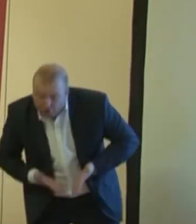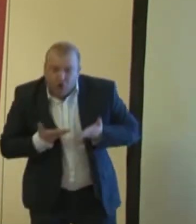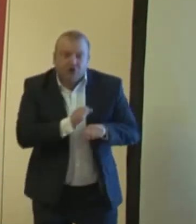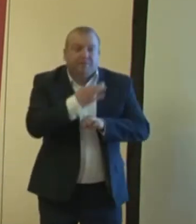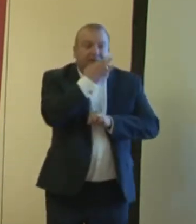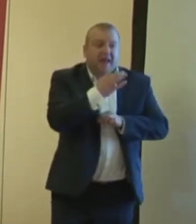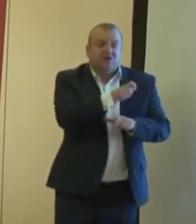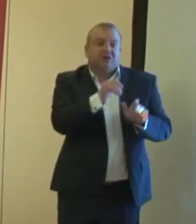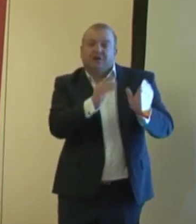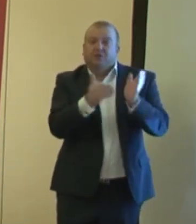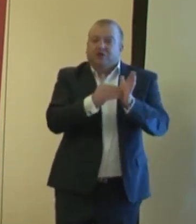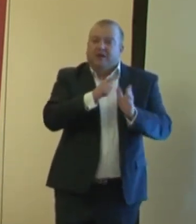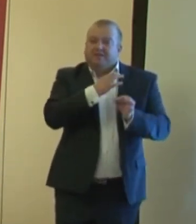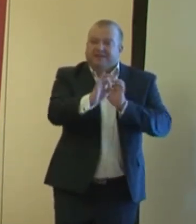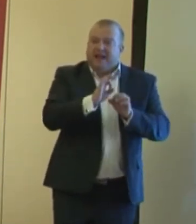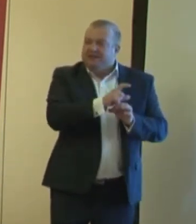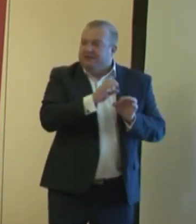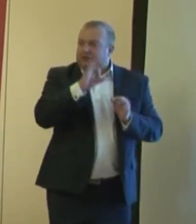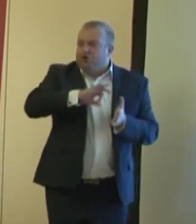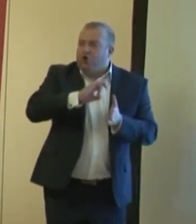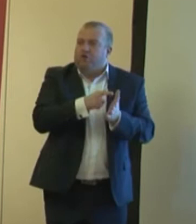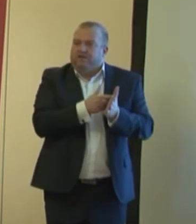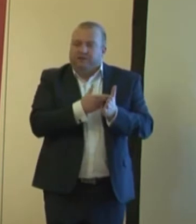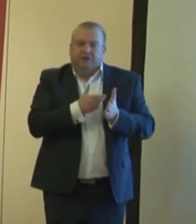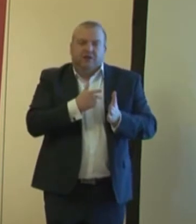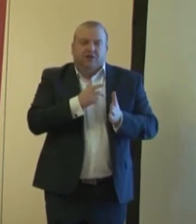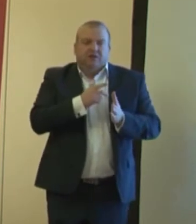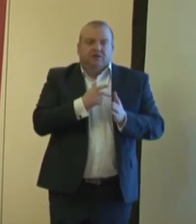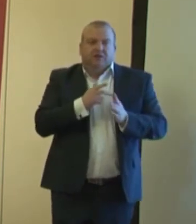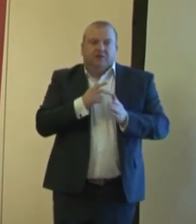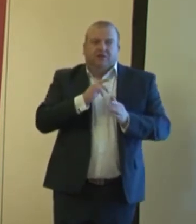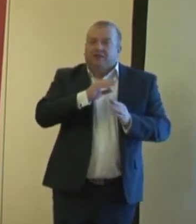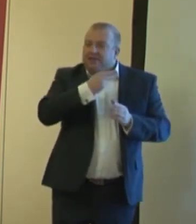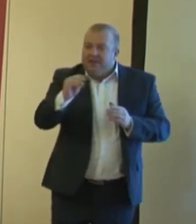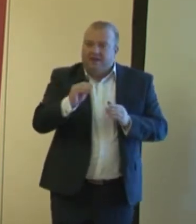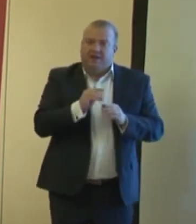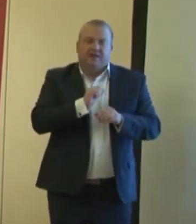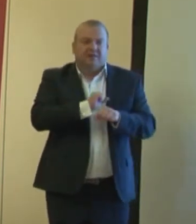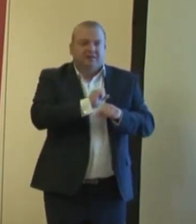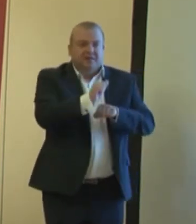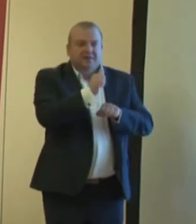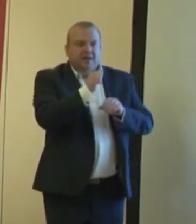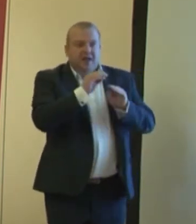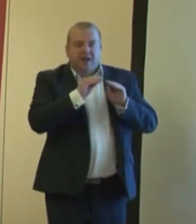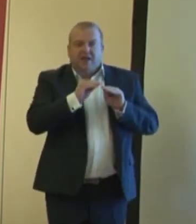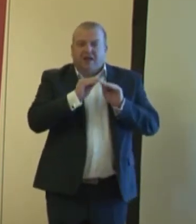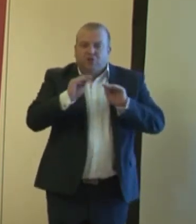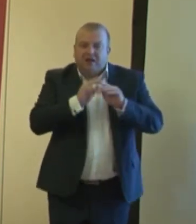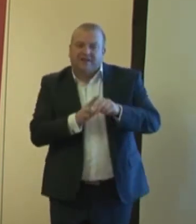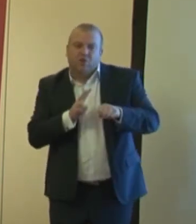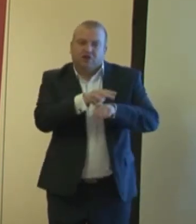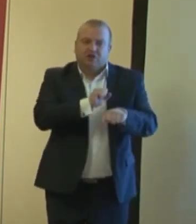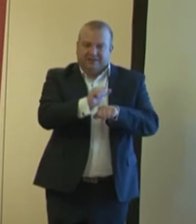-wychowawczych. Nie. Są i jedne placówki, i edukacja włączająca jak najbardziej w tym systemie